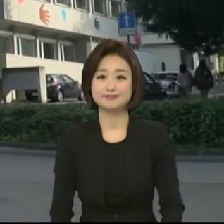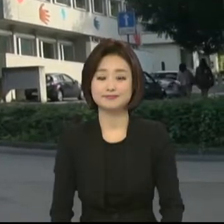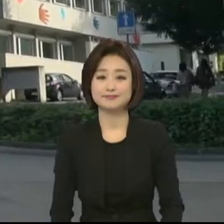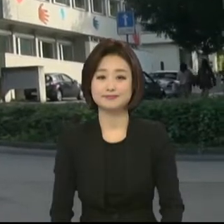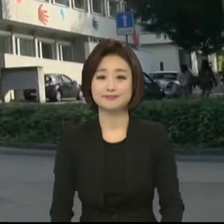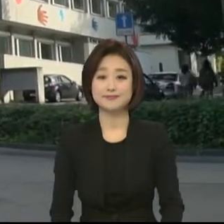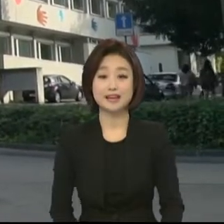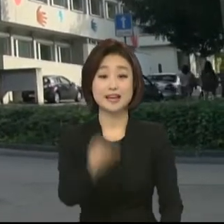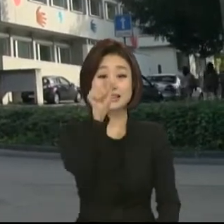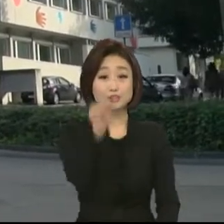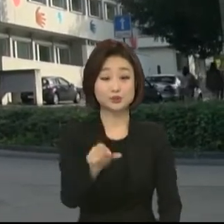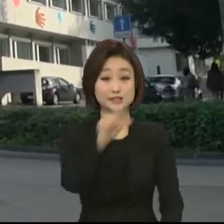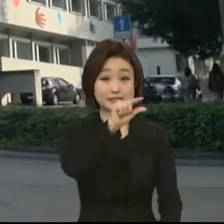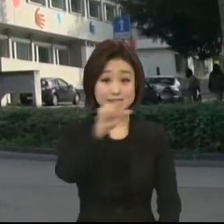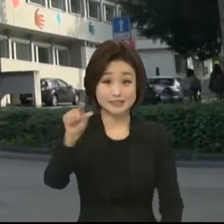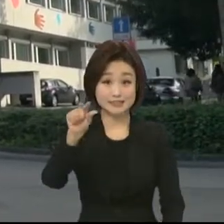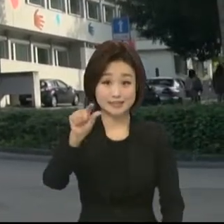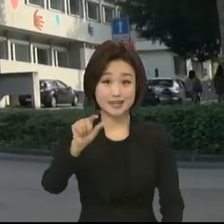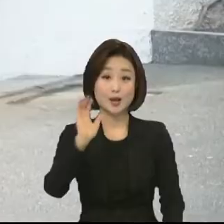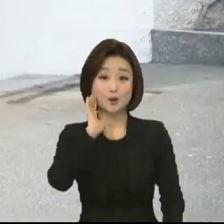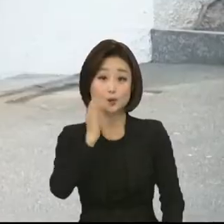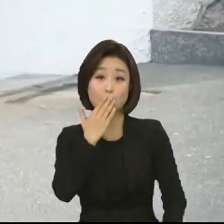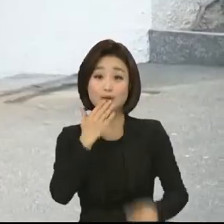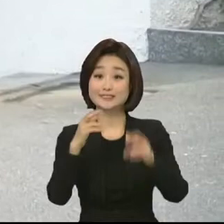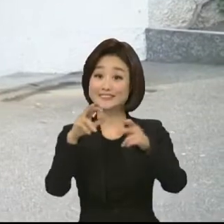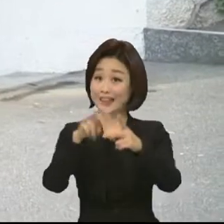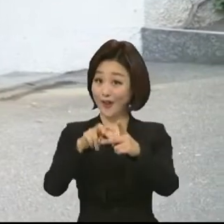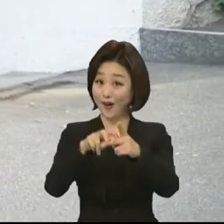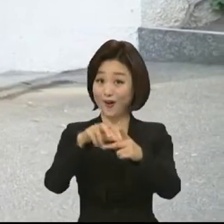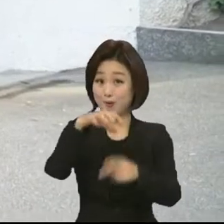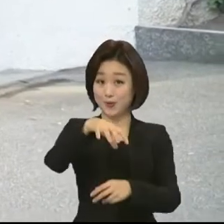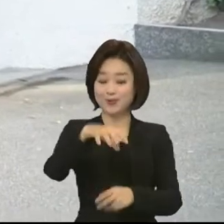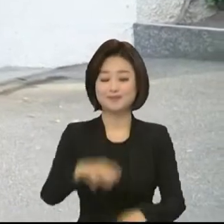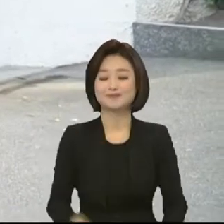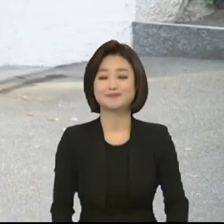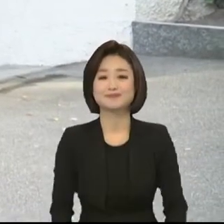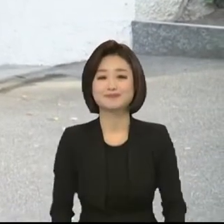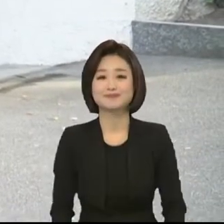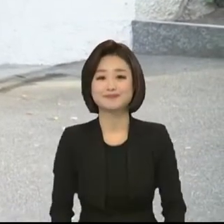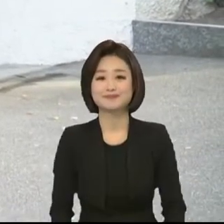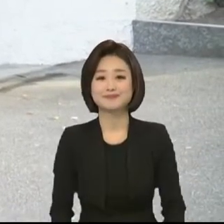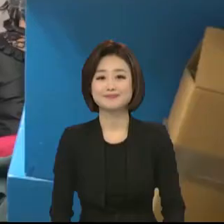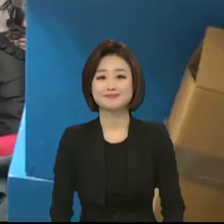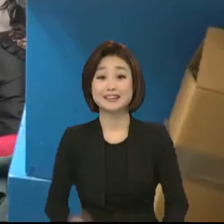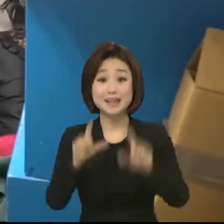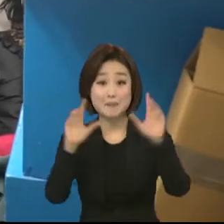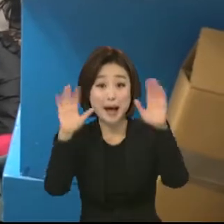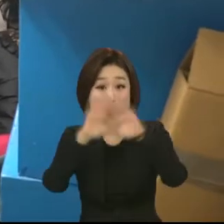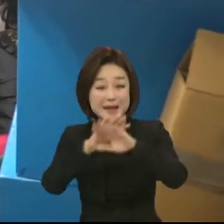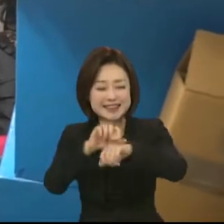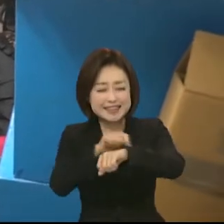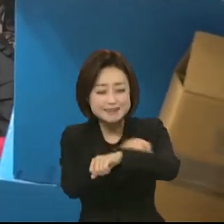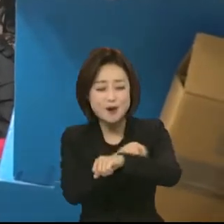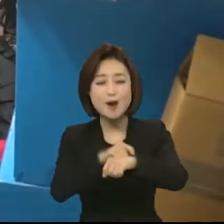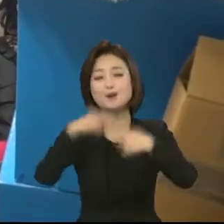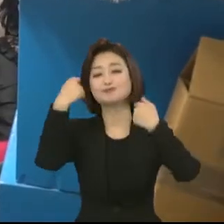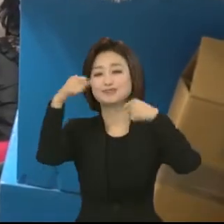스위스 추리휘에 위치한 청각장애인센터. 이날 밤 특별한 무대를 앞둔 배우들이